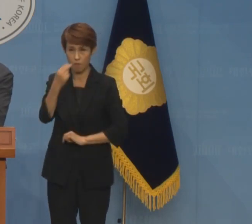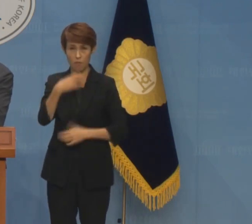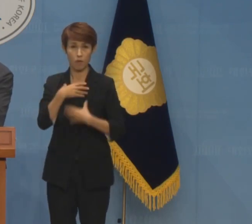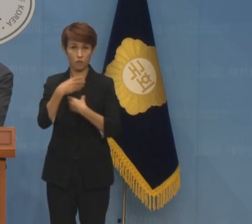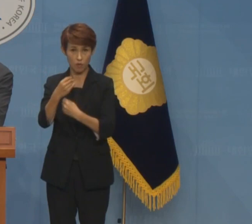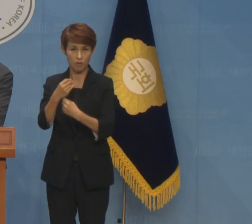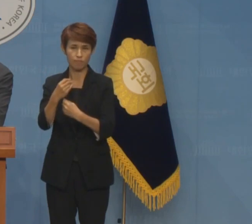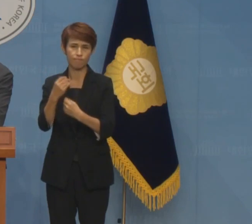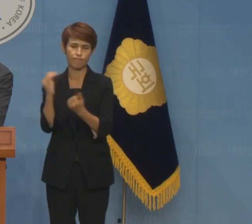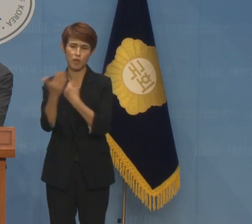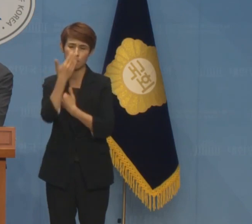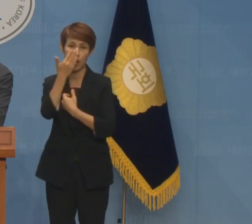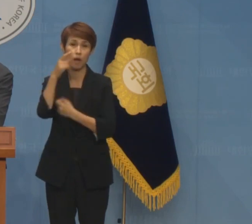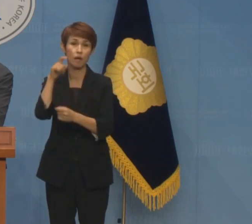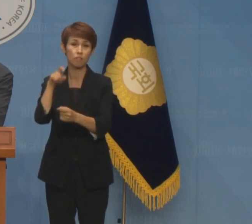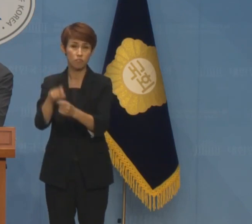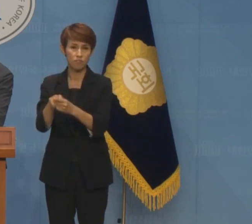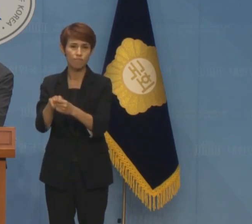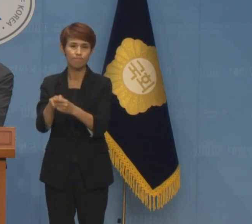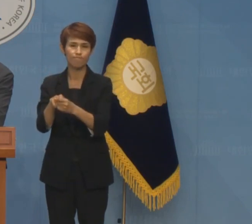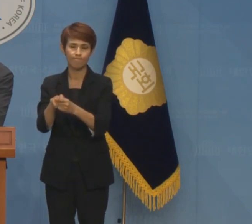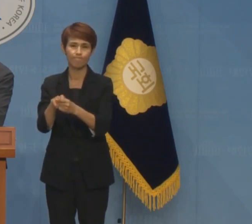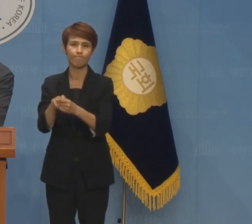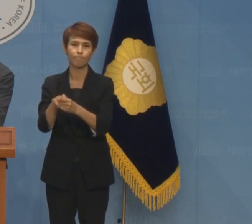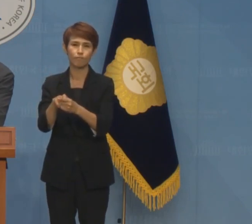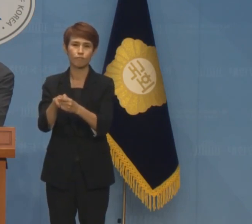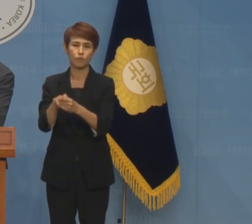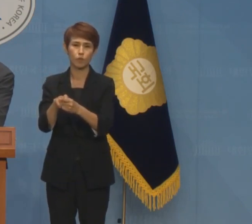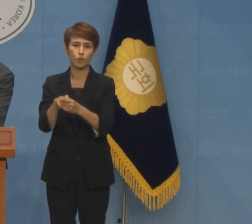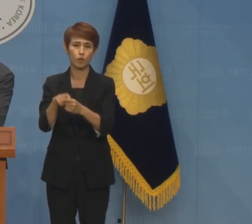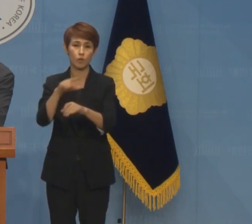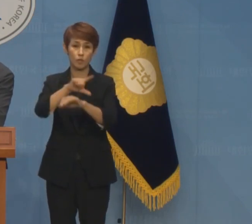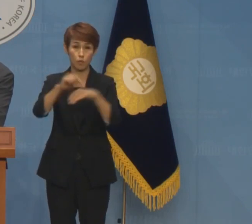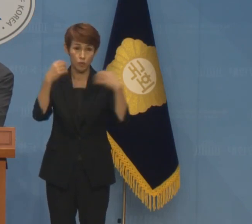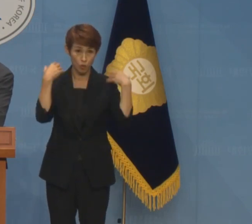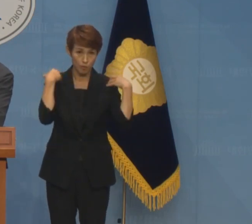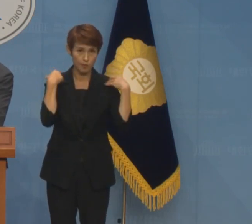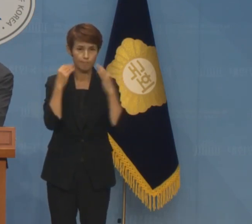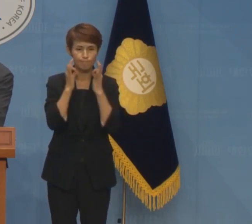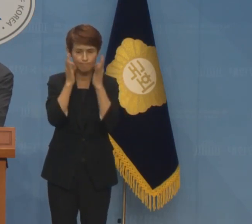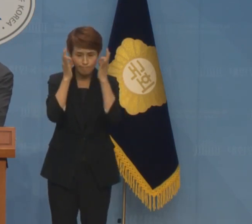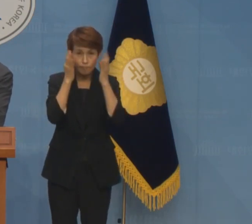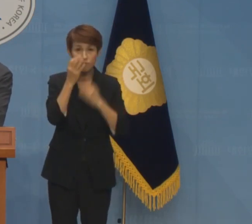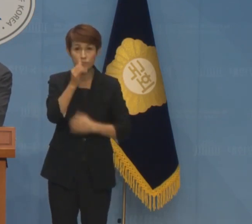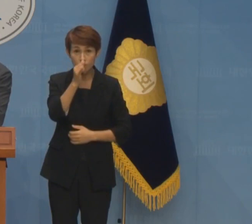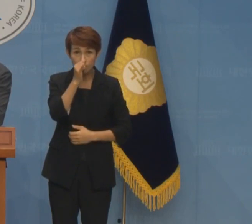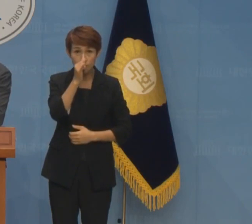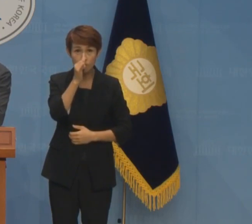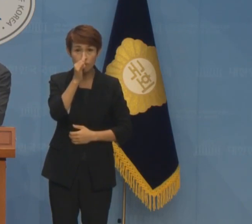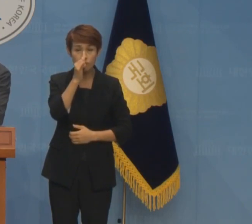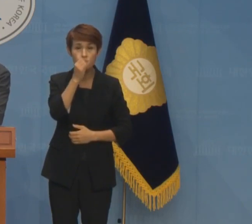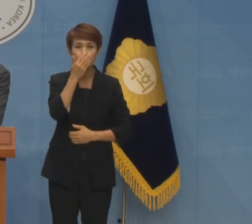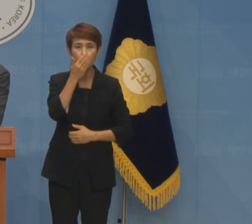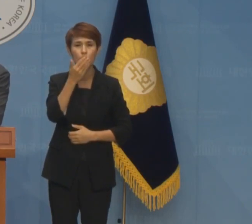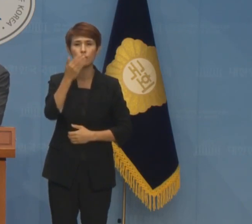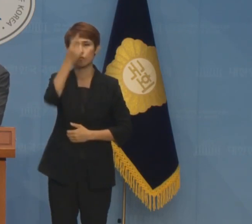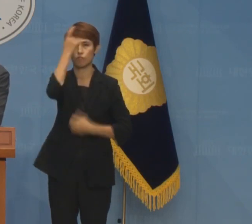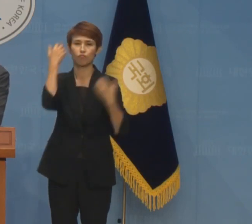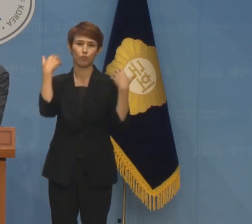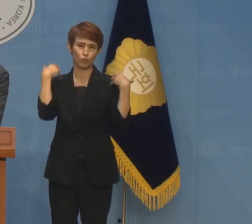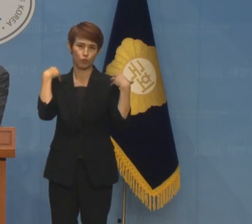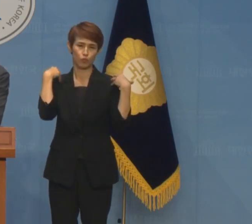지켜낼 수 있도록 현장에서 지방정부들이 책임있게 할 수 있도록 국가와